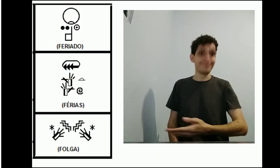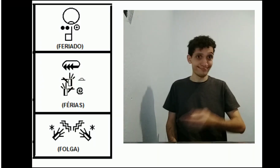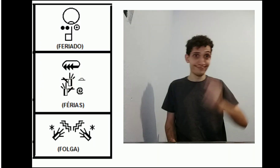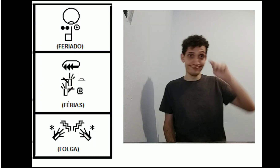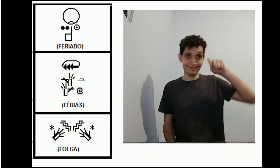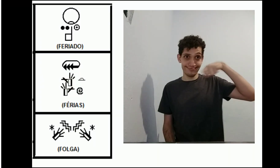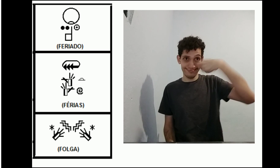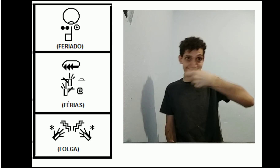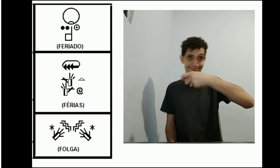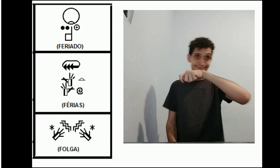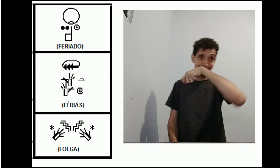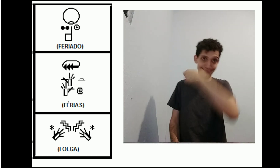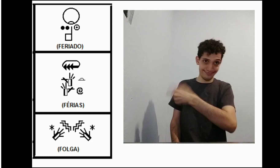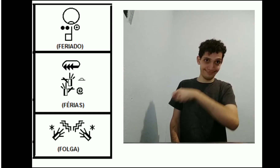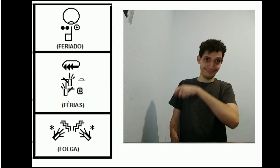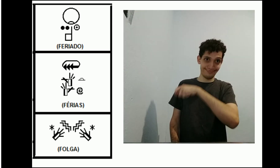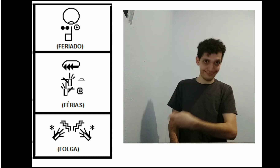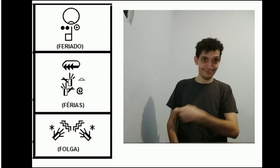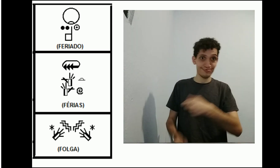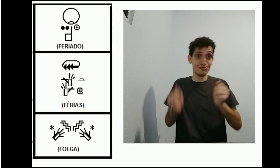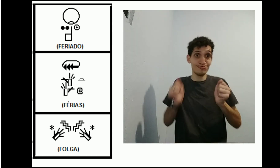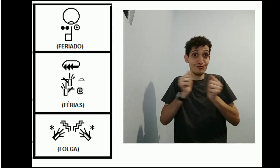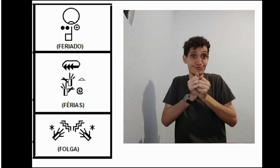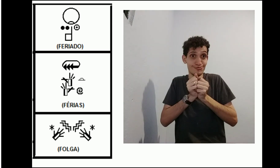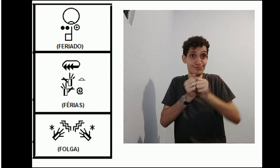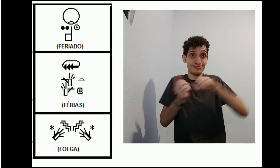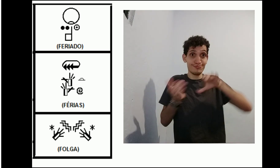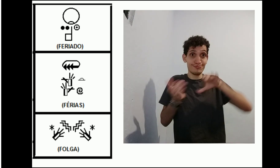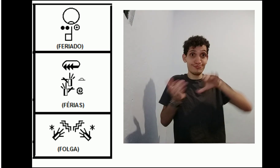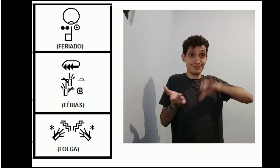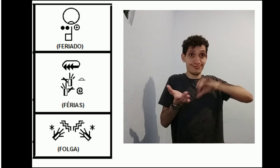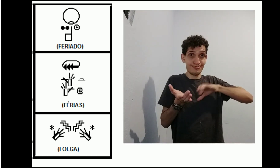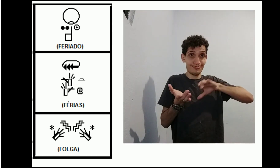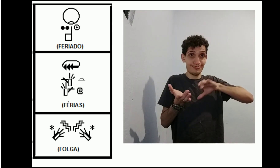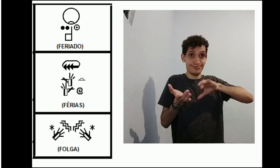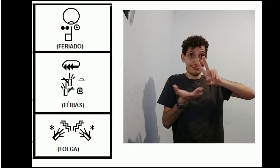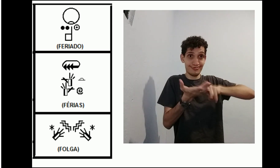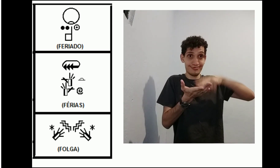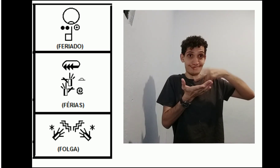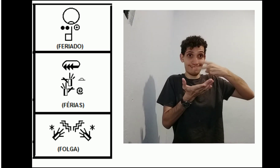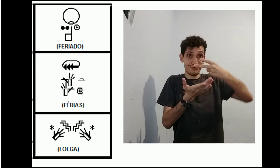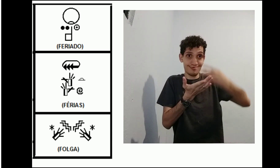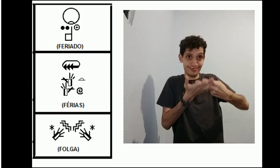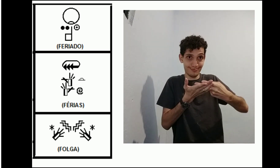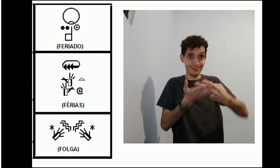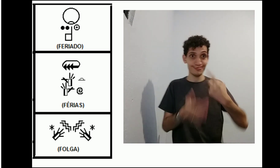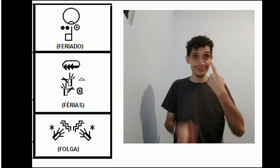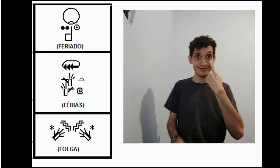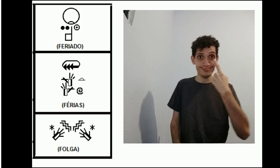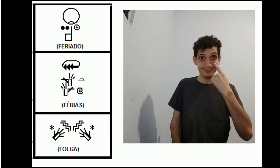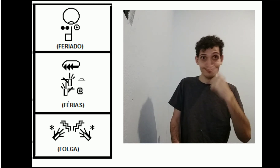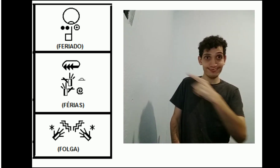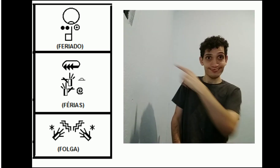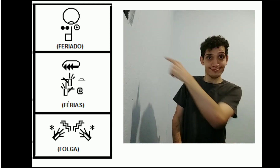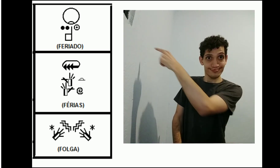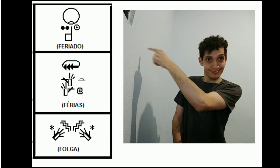Aqui do lado, tem cada um dois sinais, junto com o português, né? Traduzido, ó.